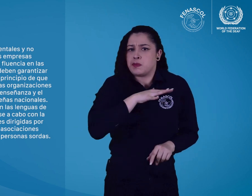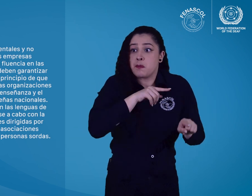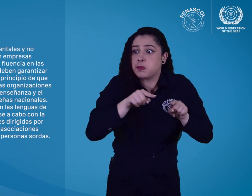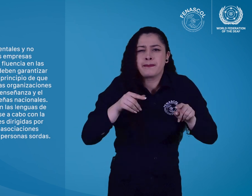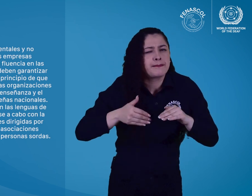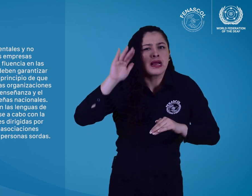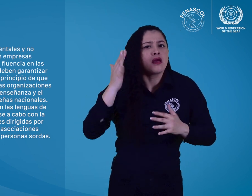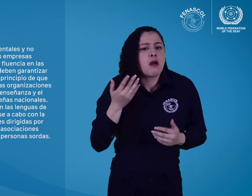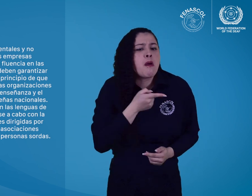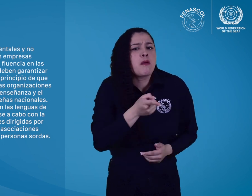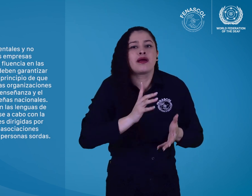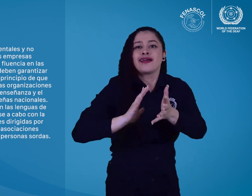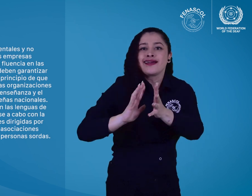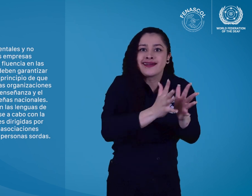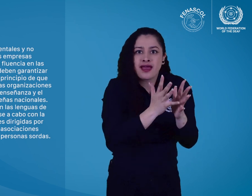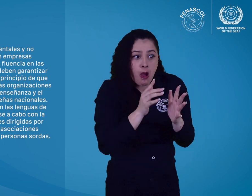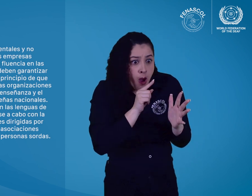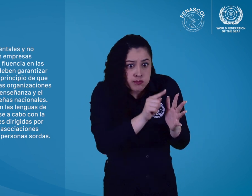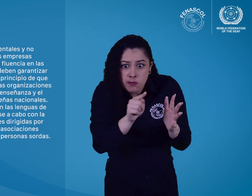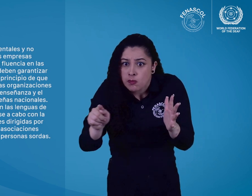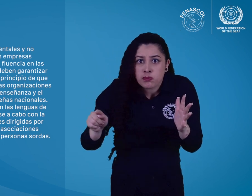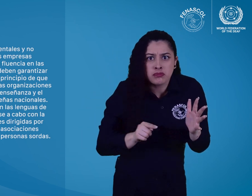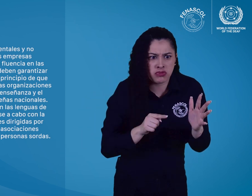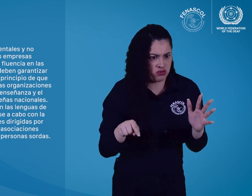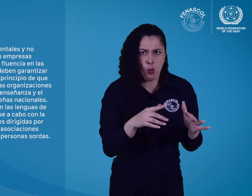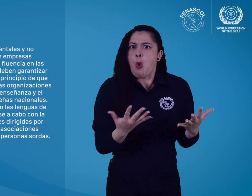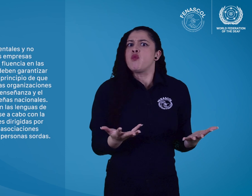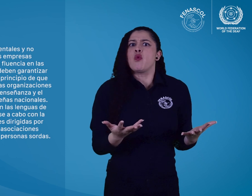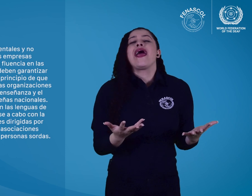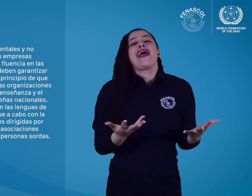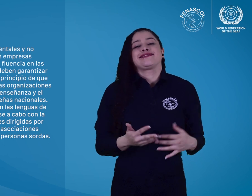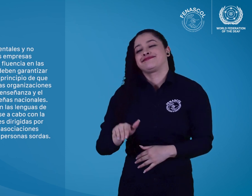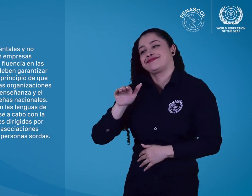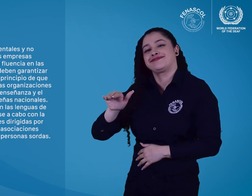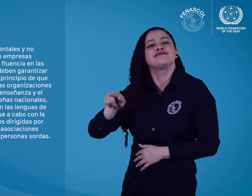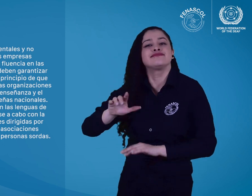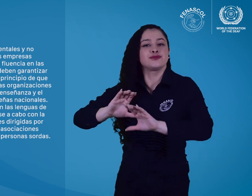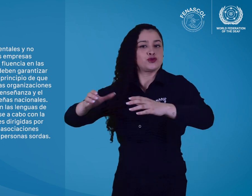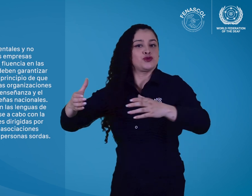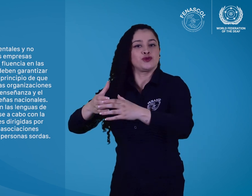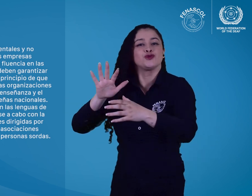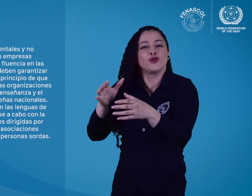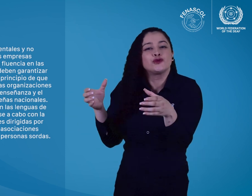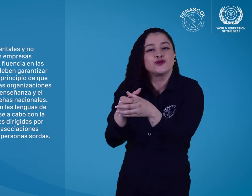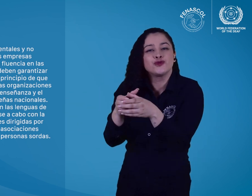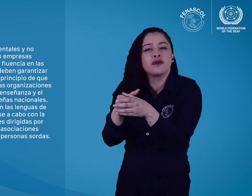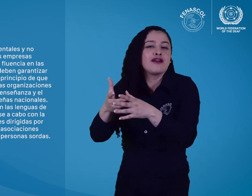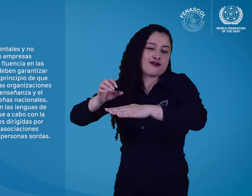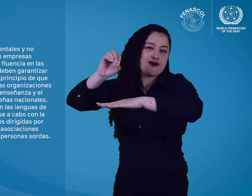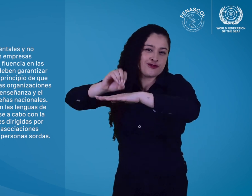y los particulares con fluencia en las lenguas de señas nacionales, deben garantizar que